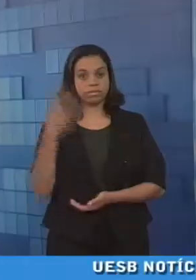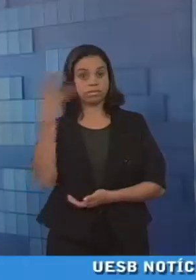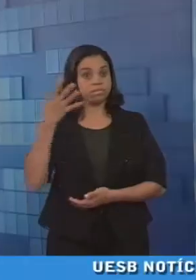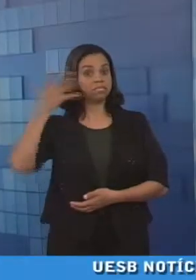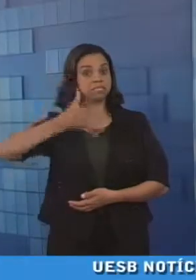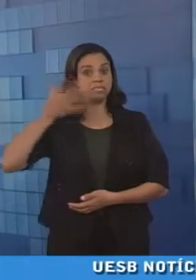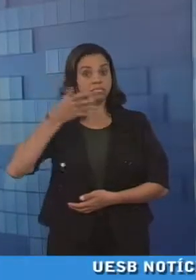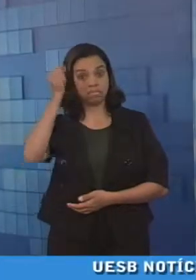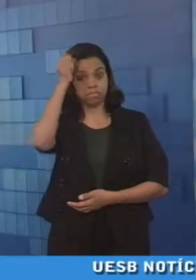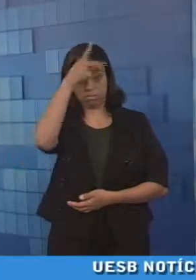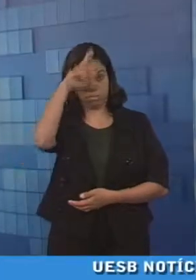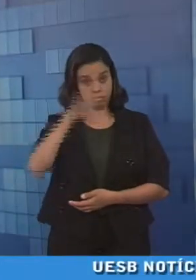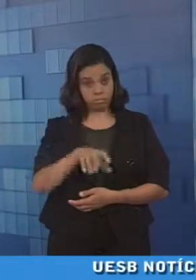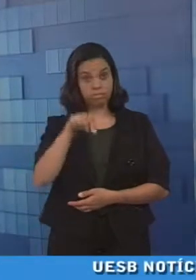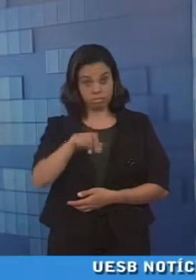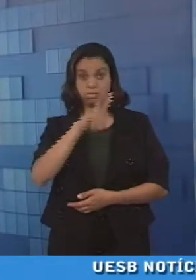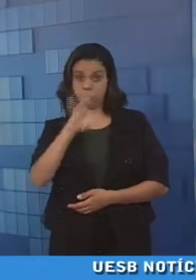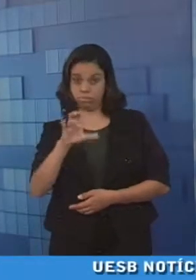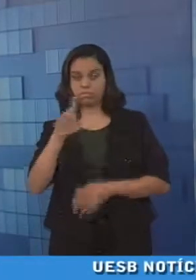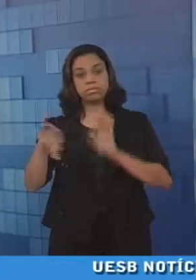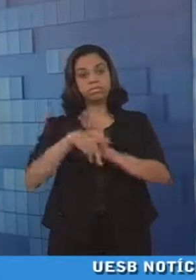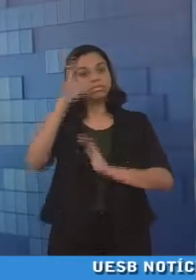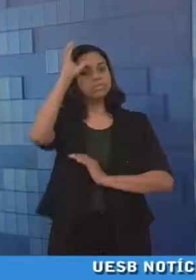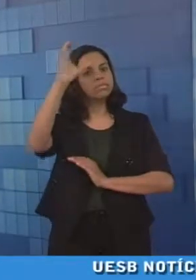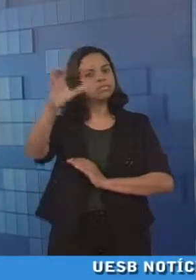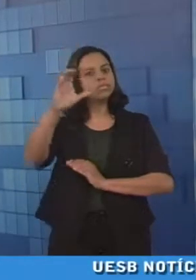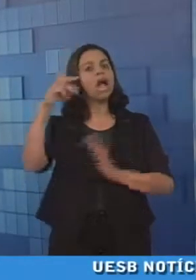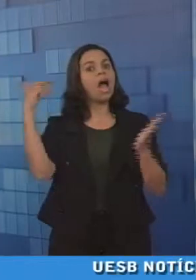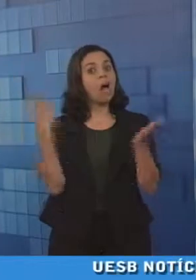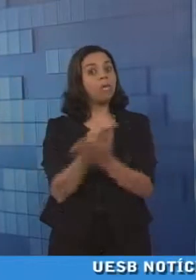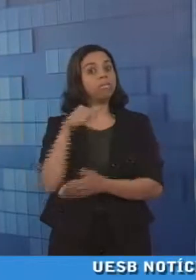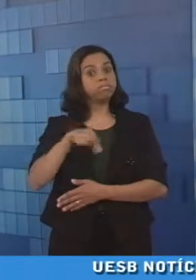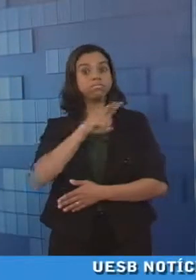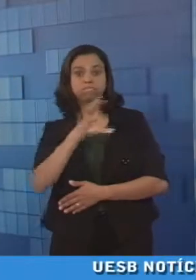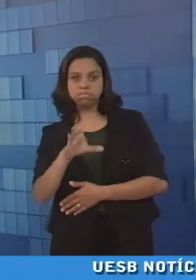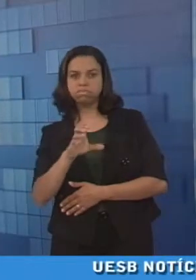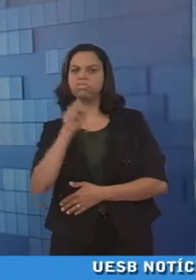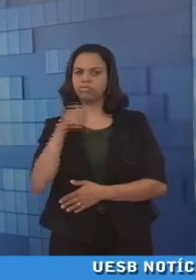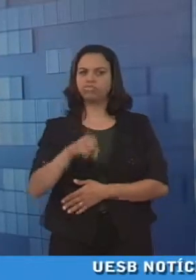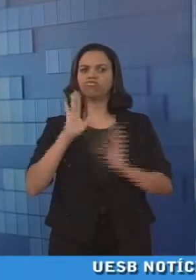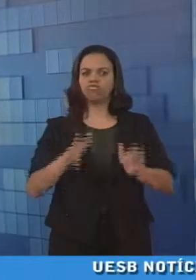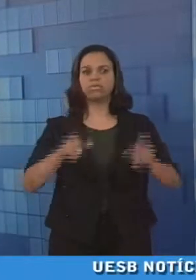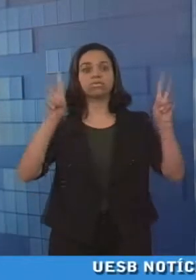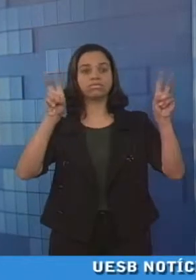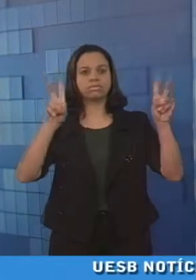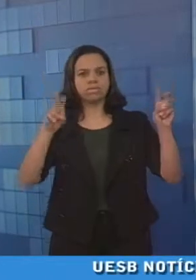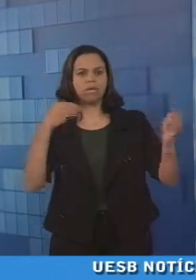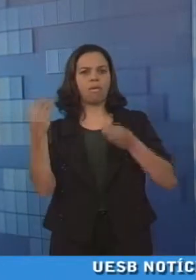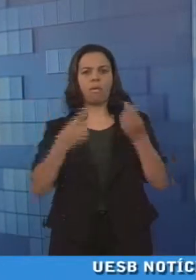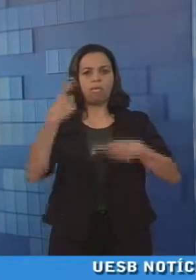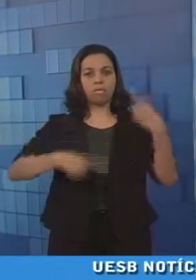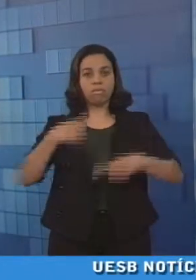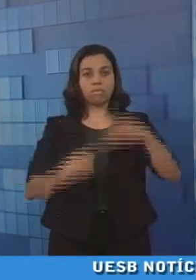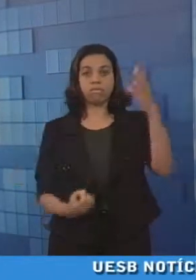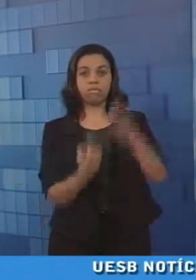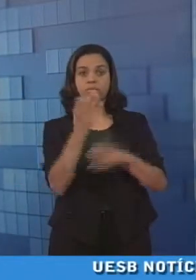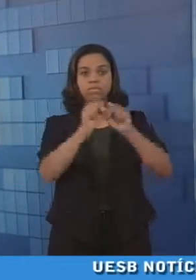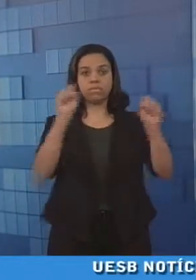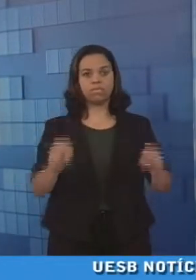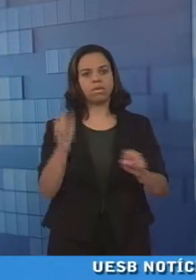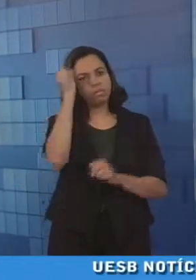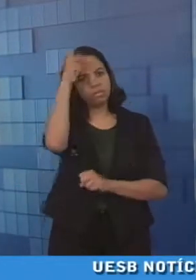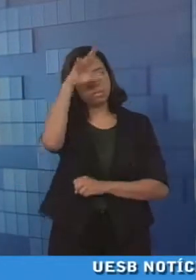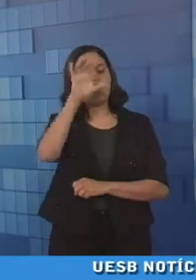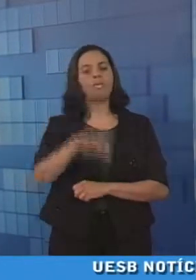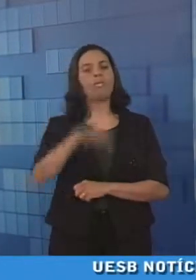A quarta Conferência Municipal de Cultura, realizada em Vitória da Conquista, discutiu a implementação do Sistema Municipal de